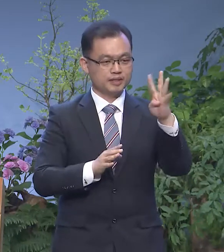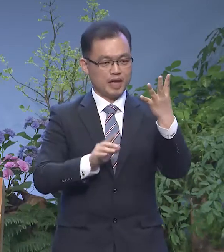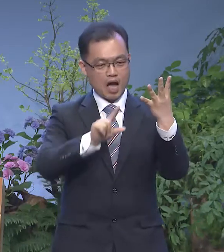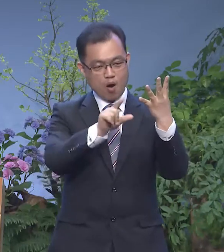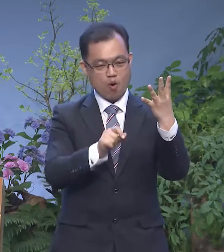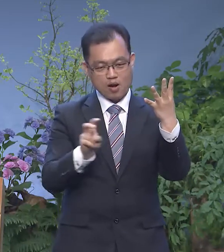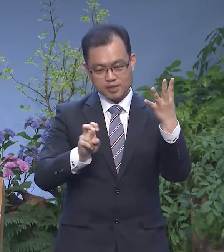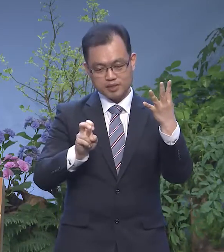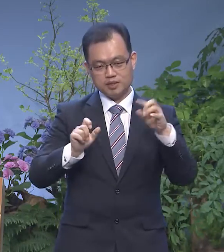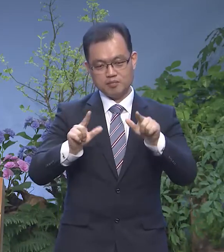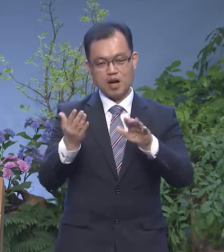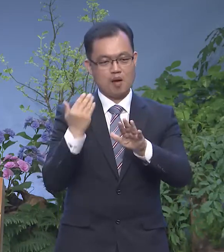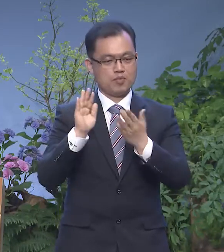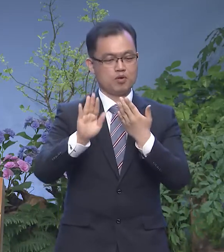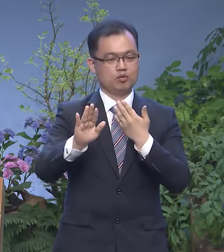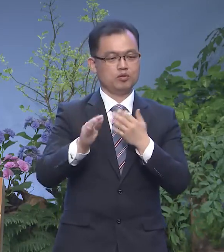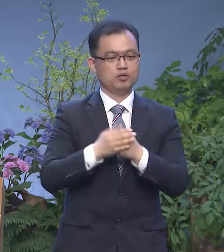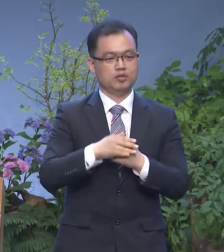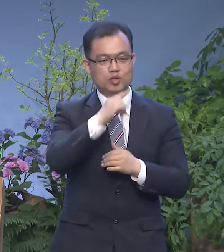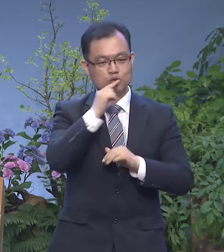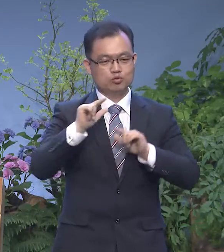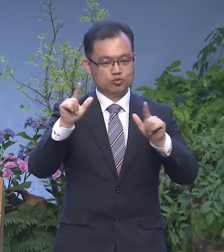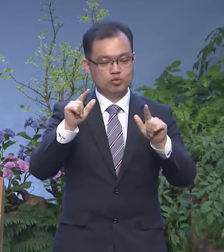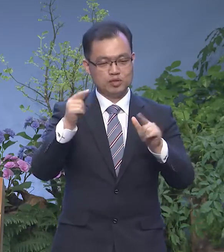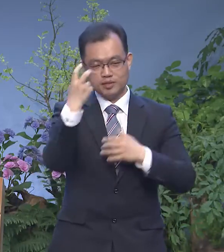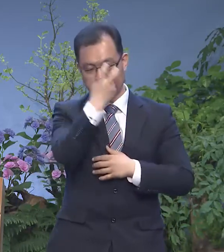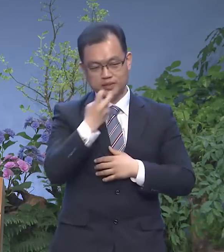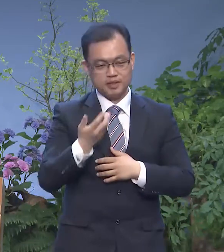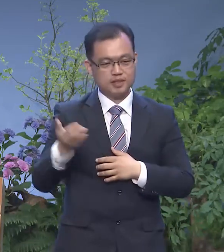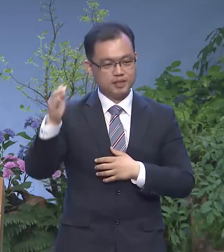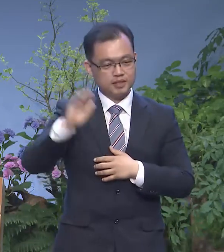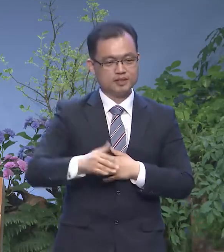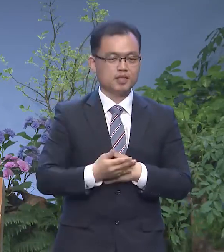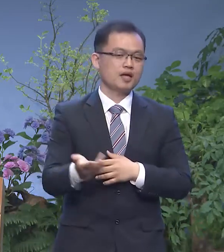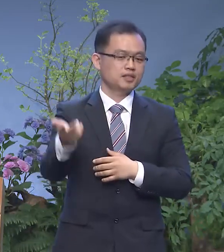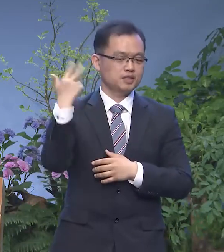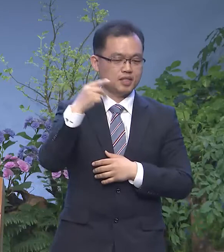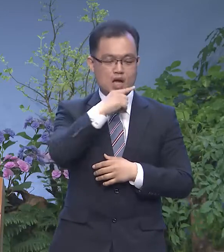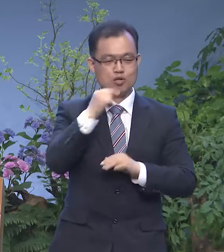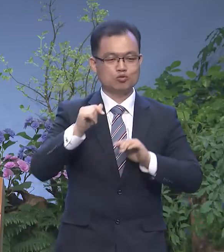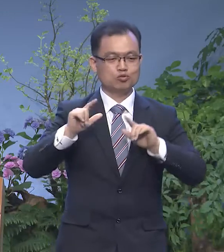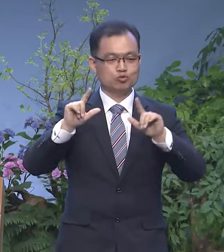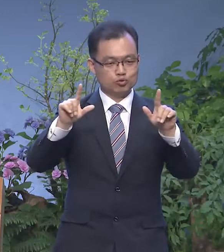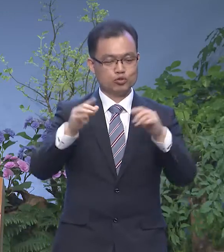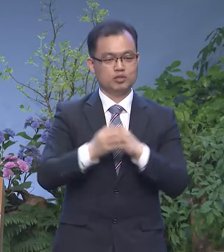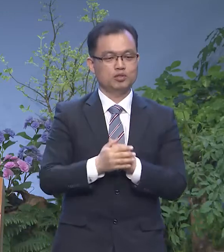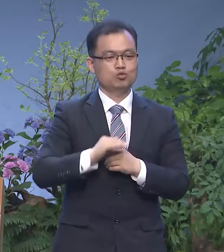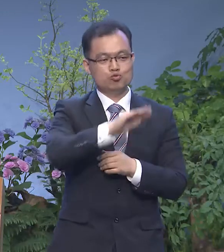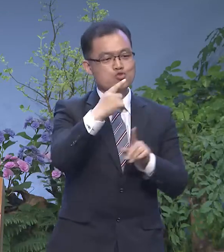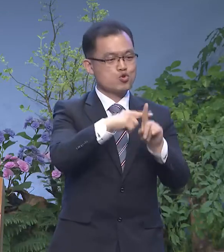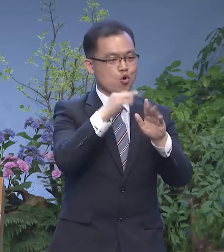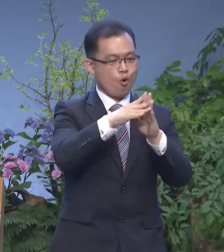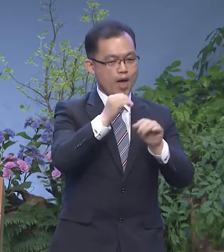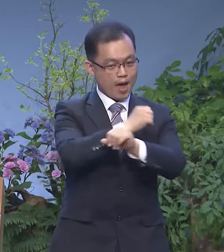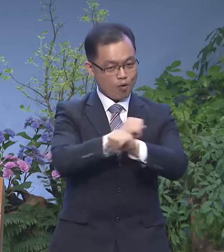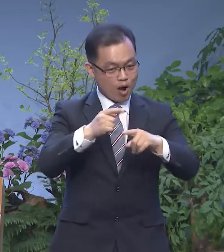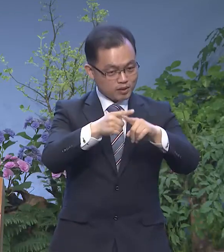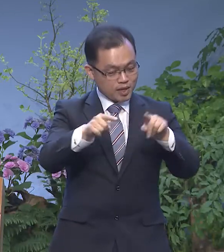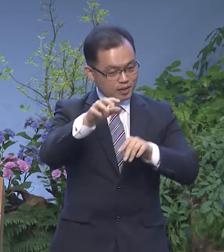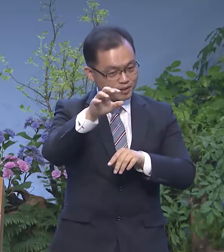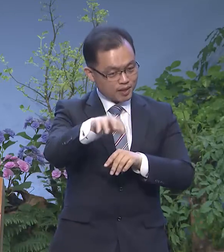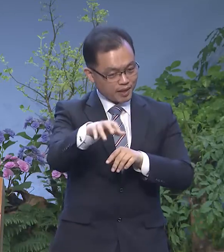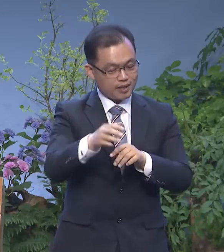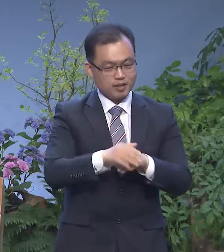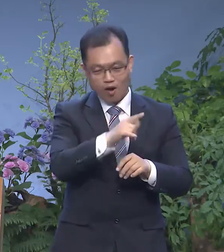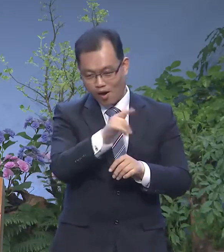장애인 주간을 갔는데 우리 교회는 23일 주일과 함께 더불어서 광장에서 또 우리 아까 기도